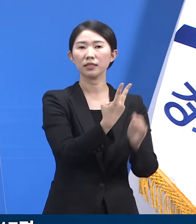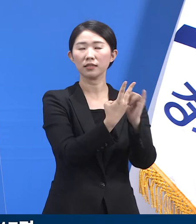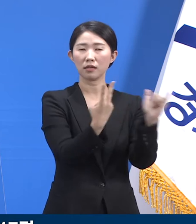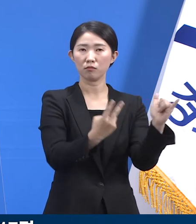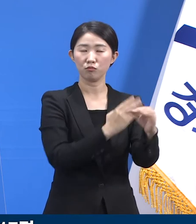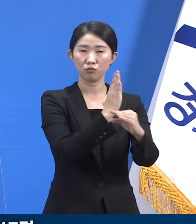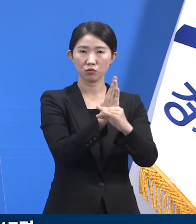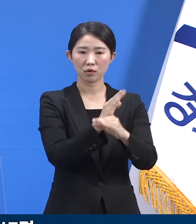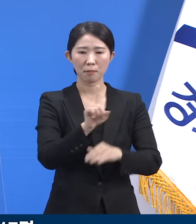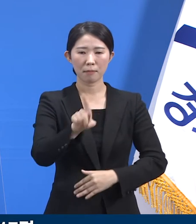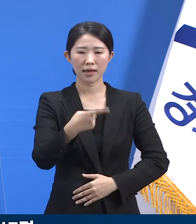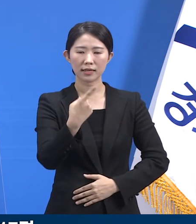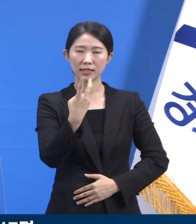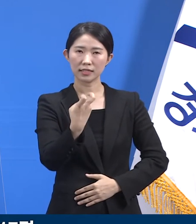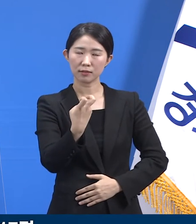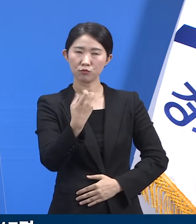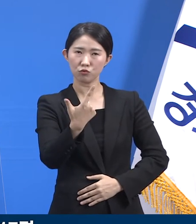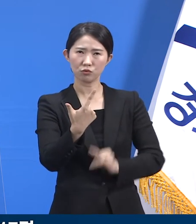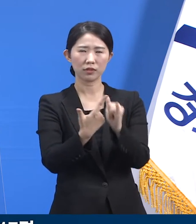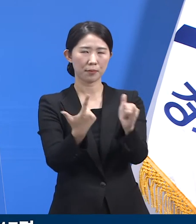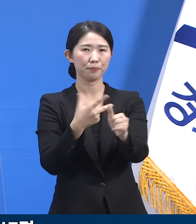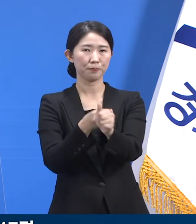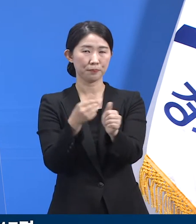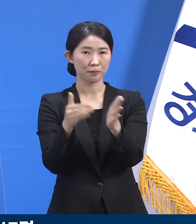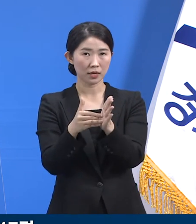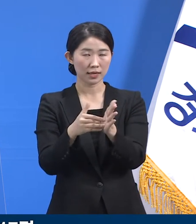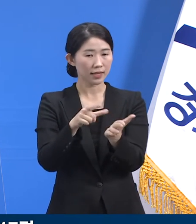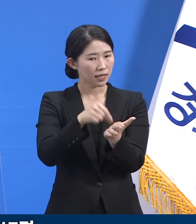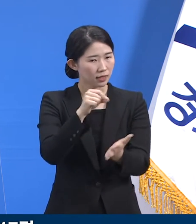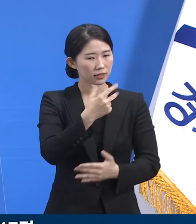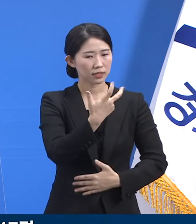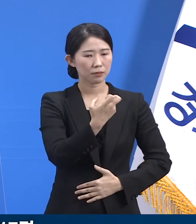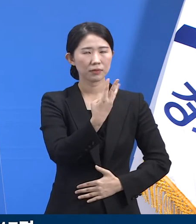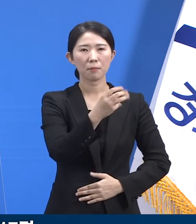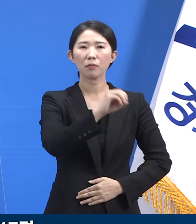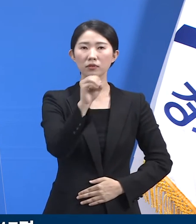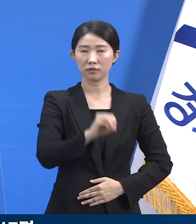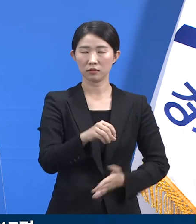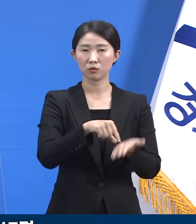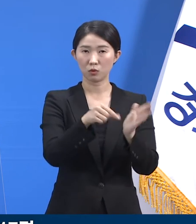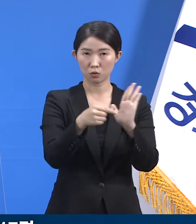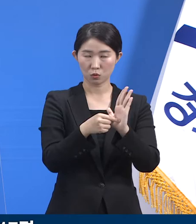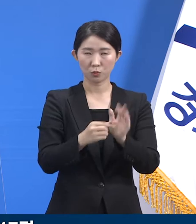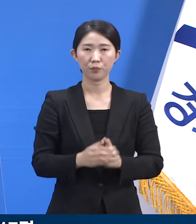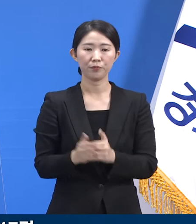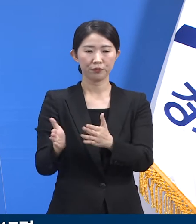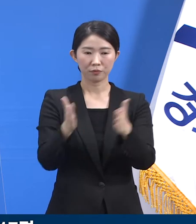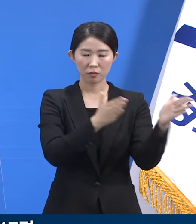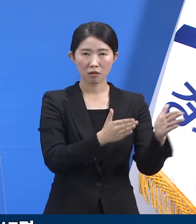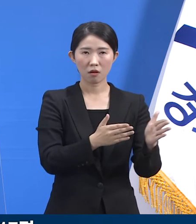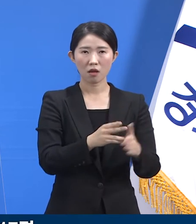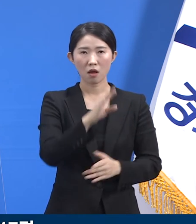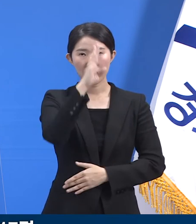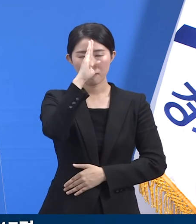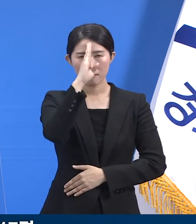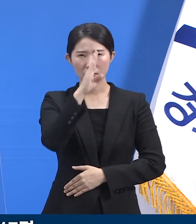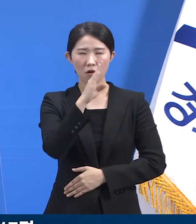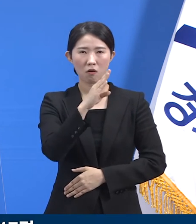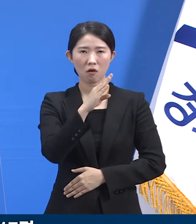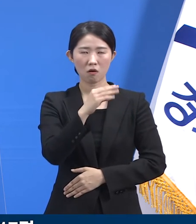126명이 접종하여 73.3%의 접종률을 보였고 입원 환자는